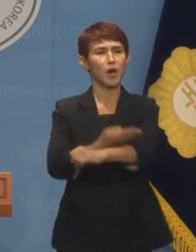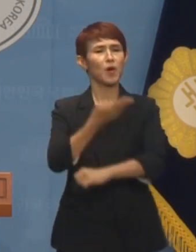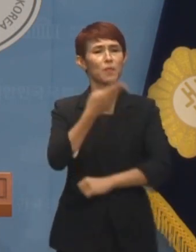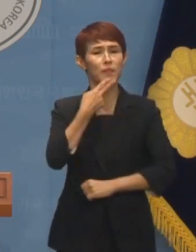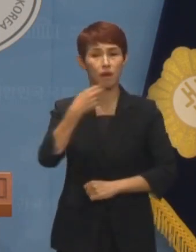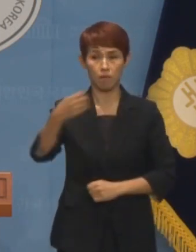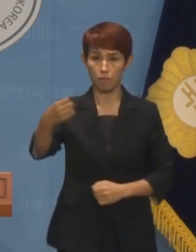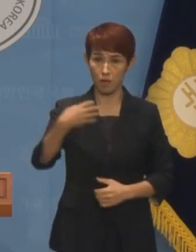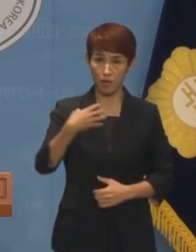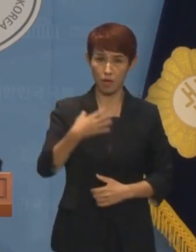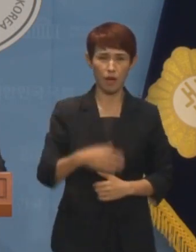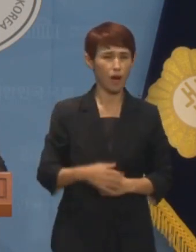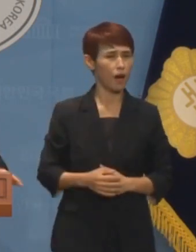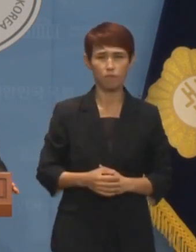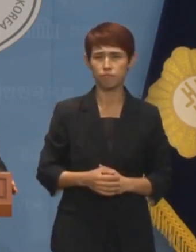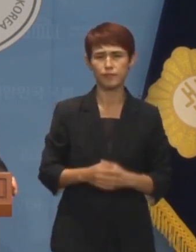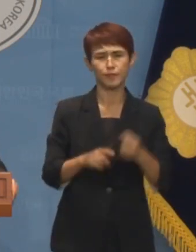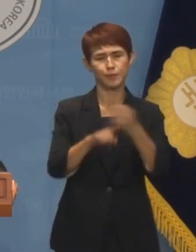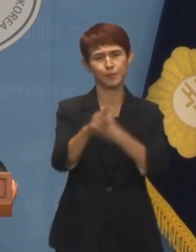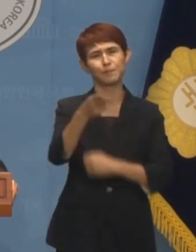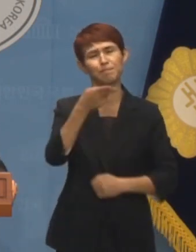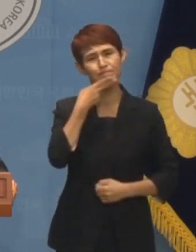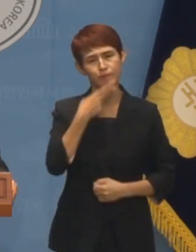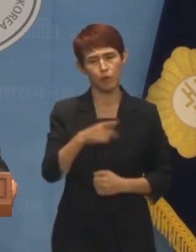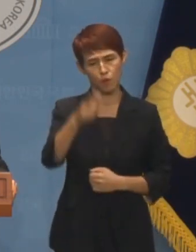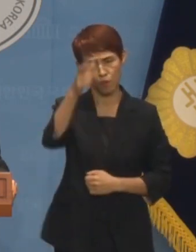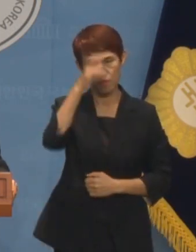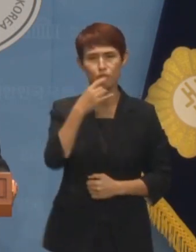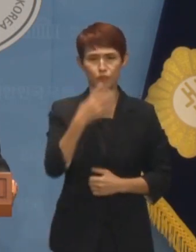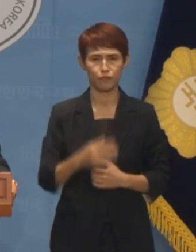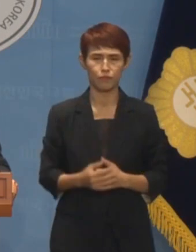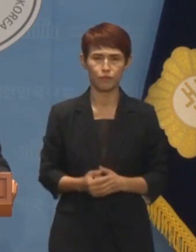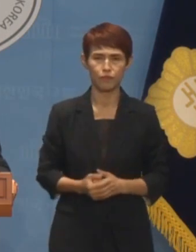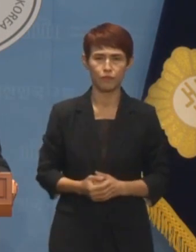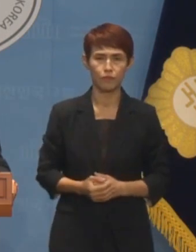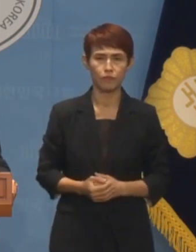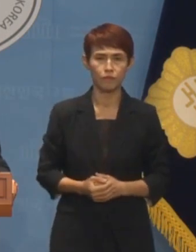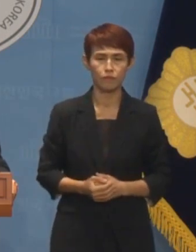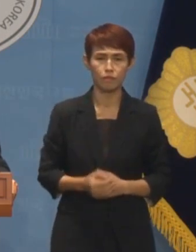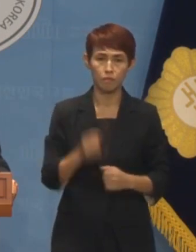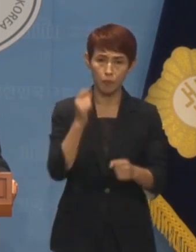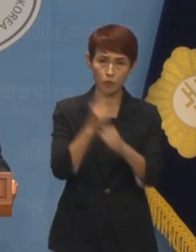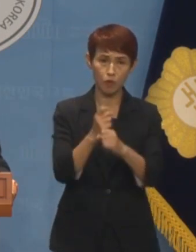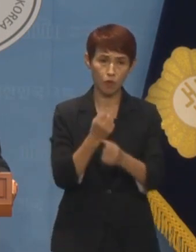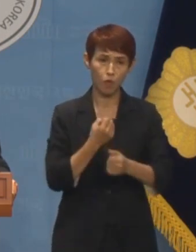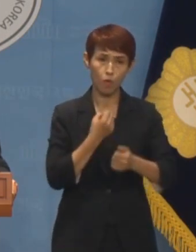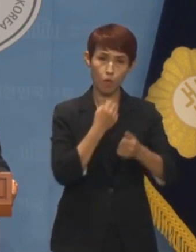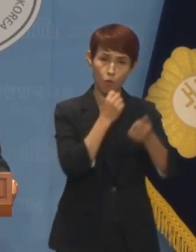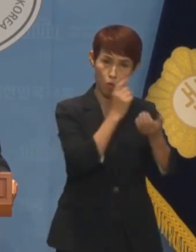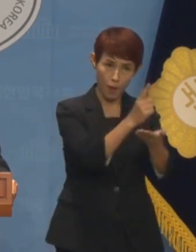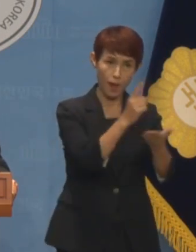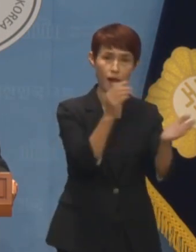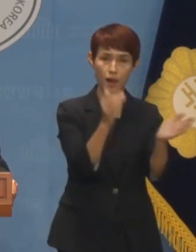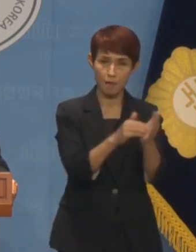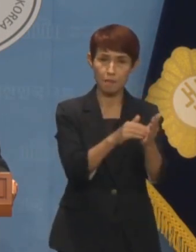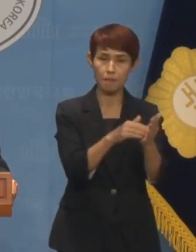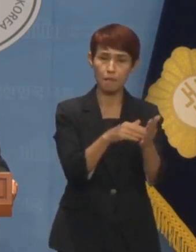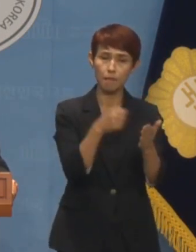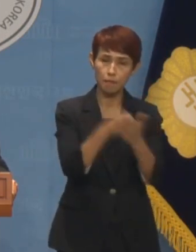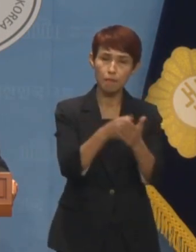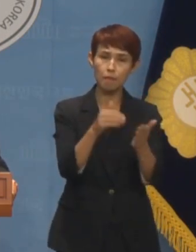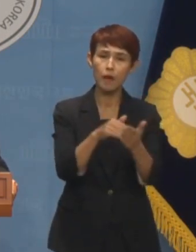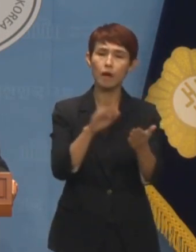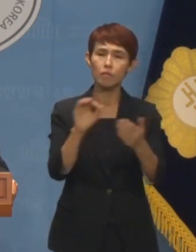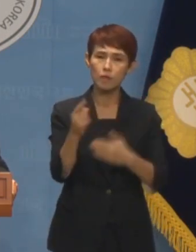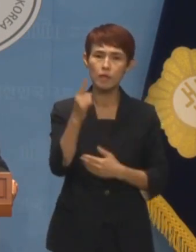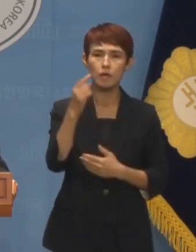한 것은 아무런 명분도 없는 떼쓰기일 뿐입니다. 이미 고발하기로 의결했으니 앞으로 검찰